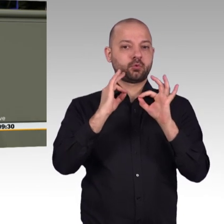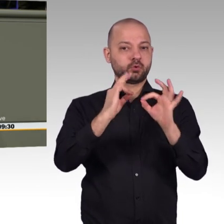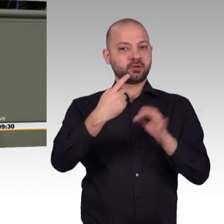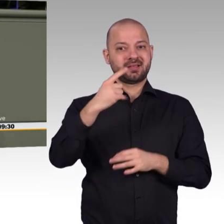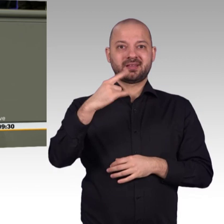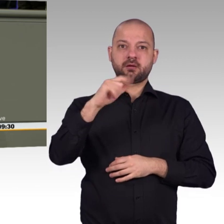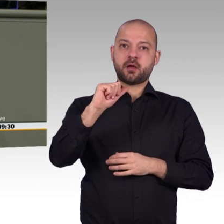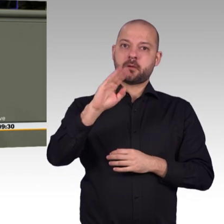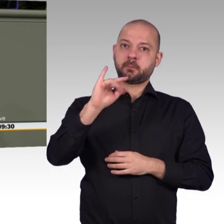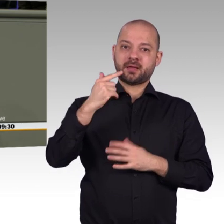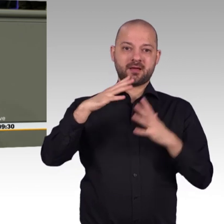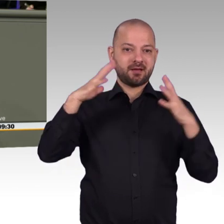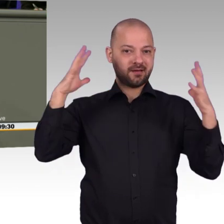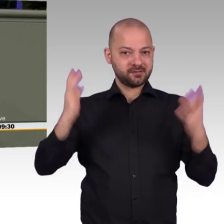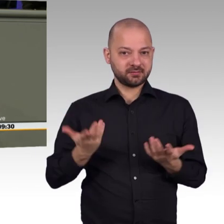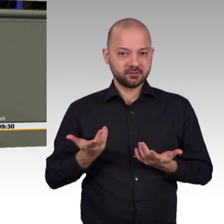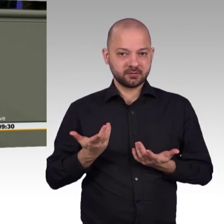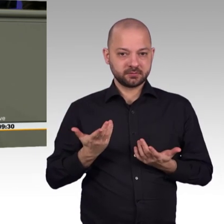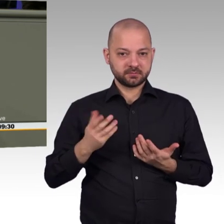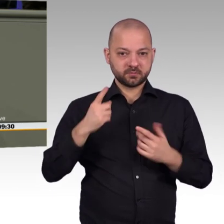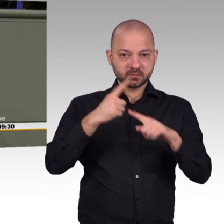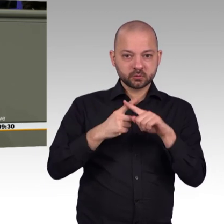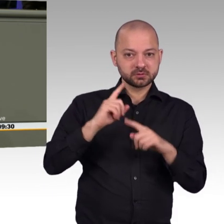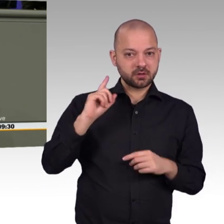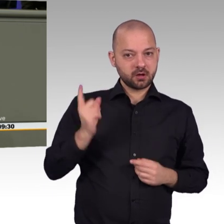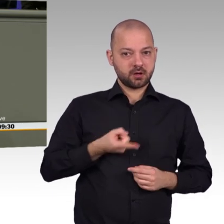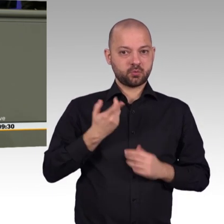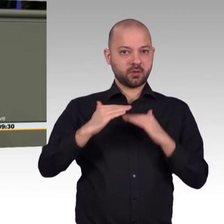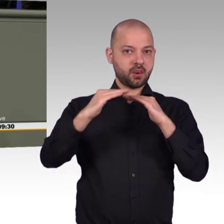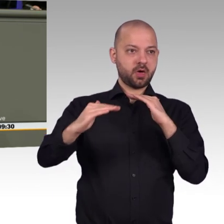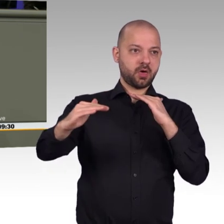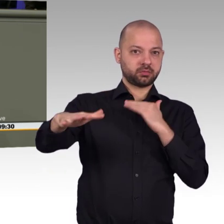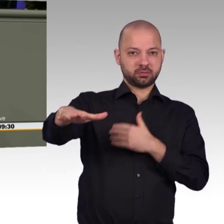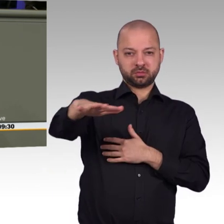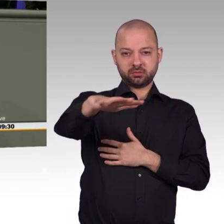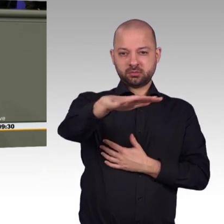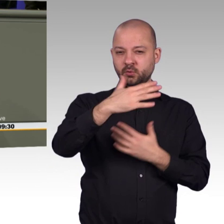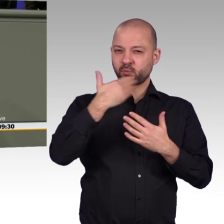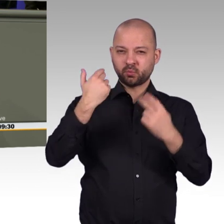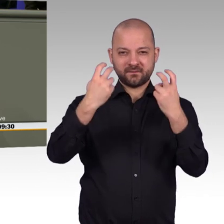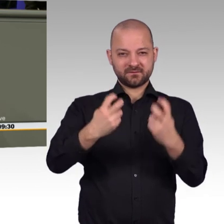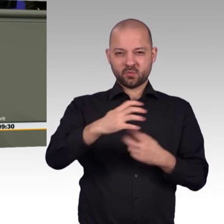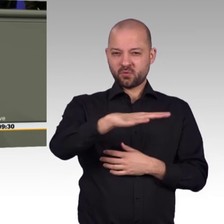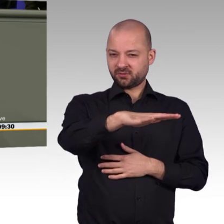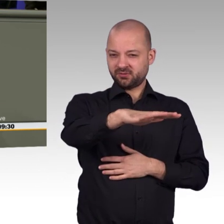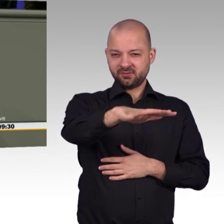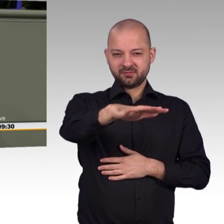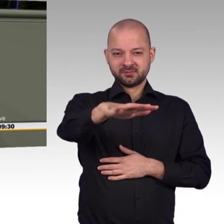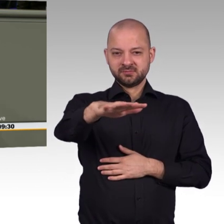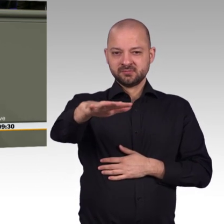Hälfte zu drosseln, damit ihr eigenes kupferbasiertes Netz schneller wird. Von diesem sogenannten Vectoring sagt